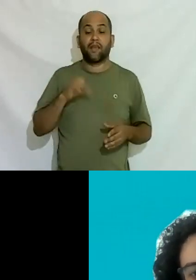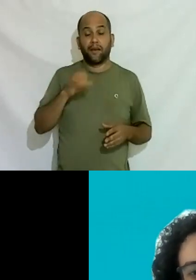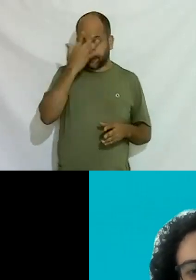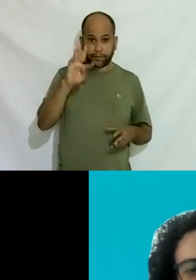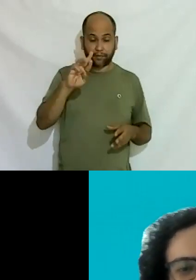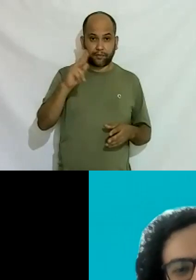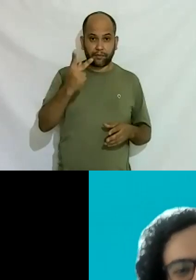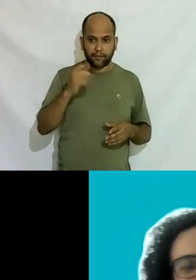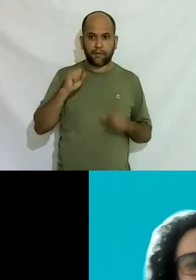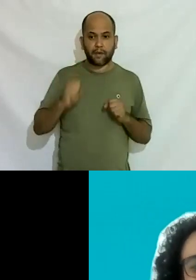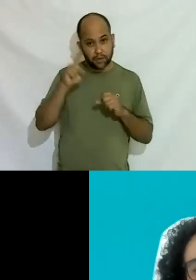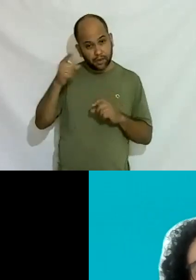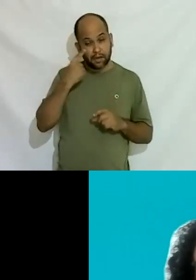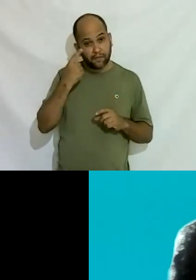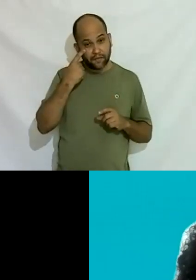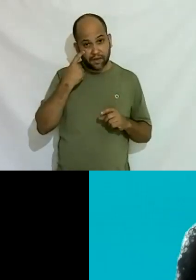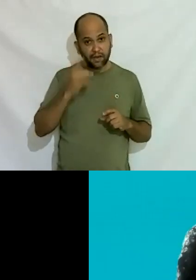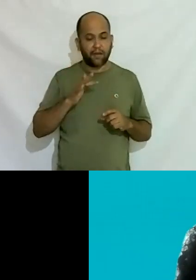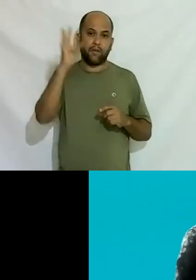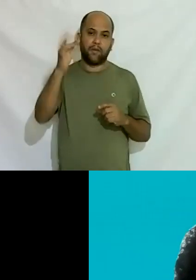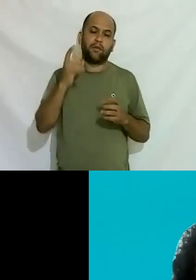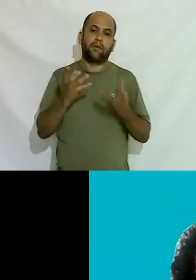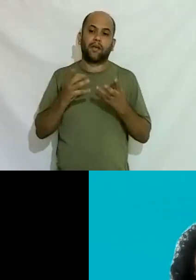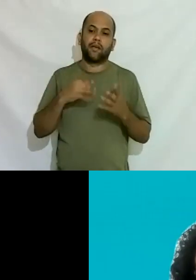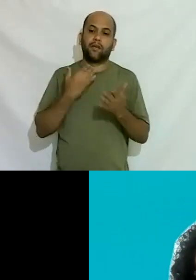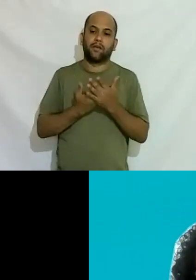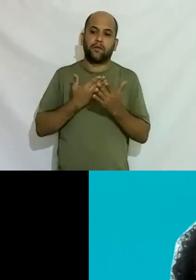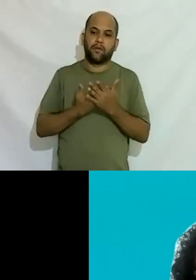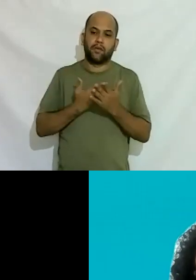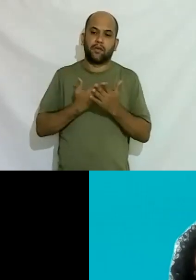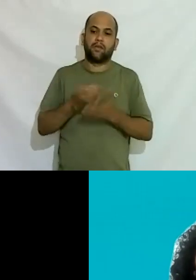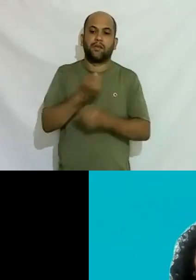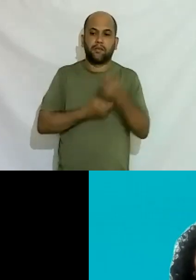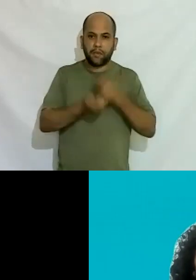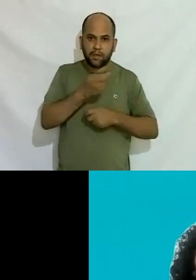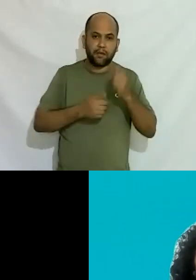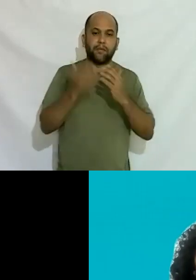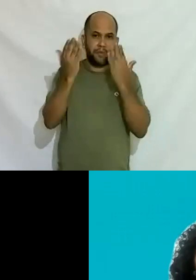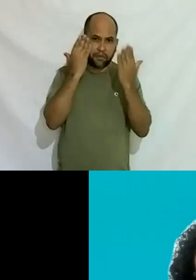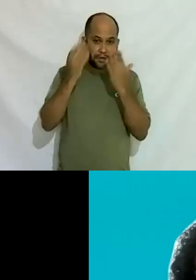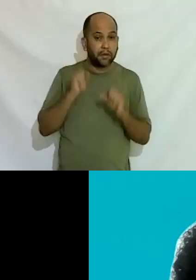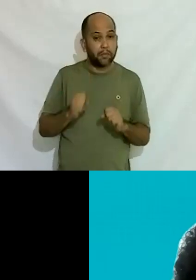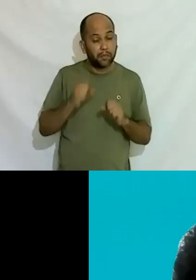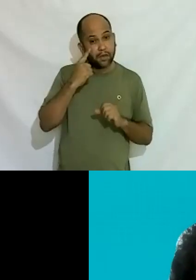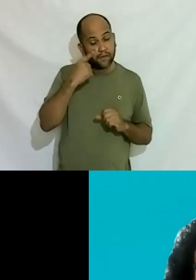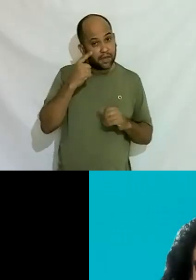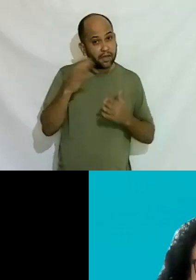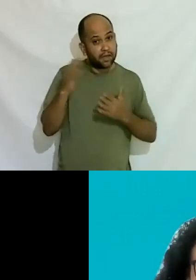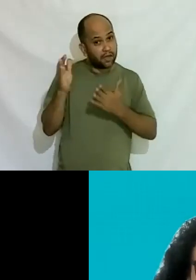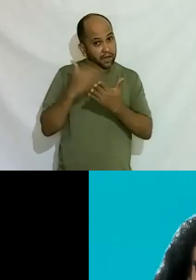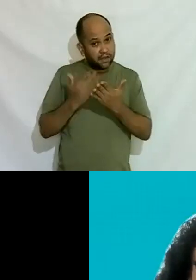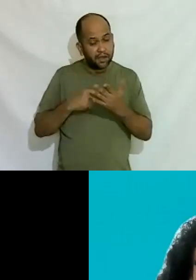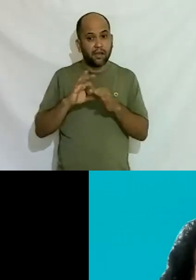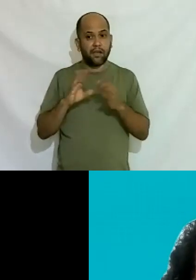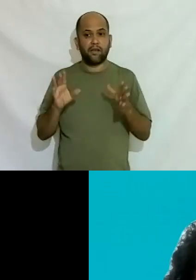lá olhar tudo que tem de ser estudante de administratão psicologia pode ir lá olhar a cartilha está lá disponível